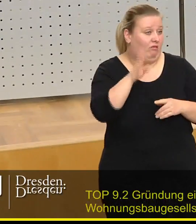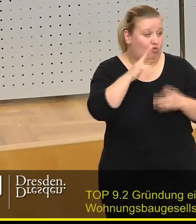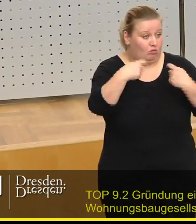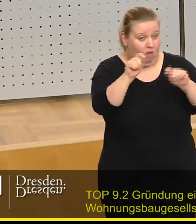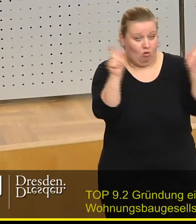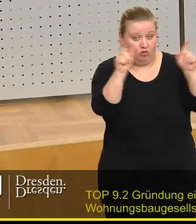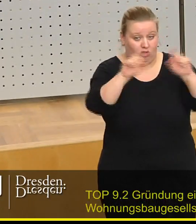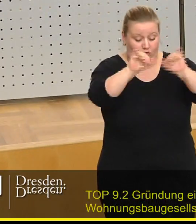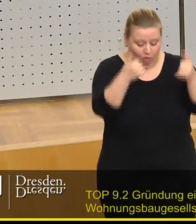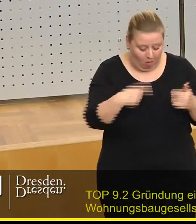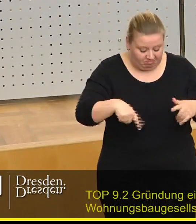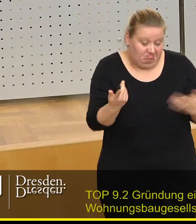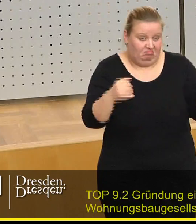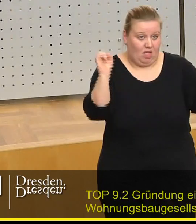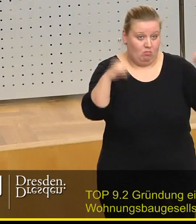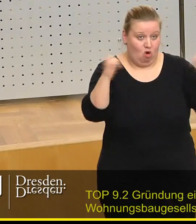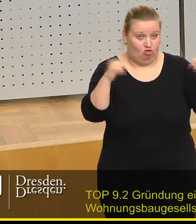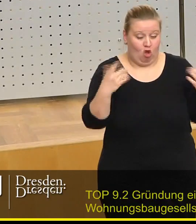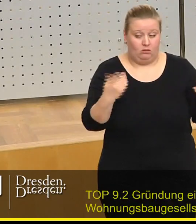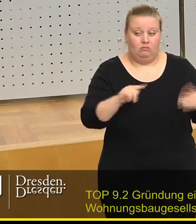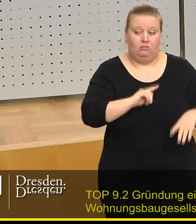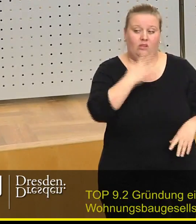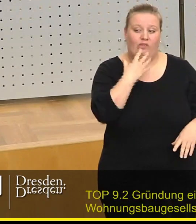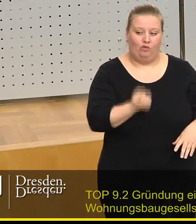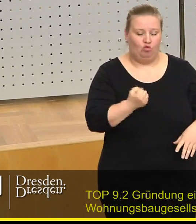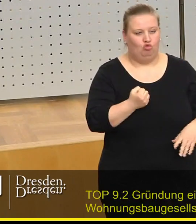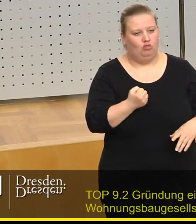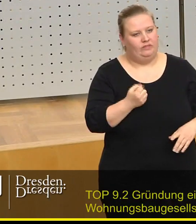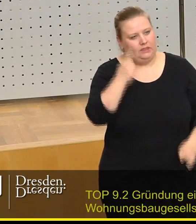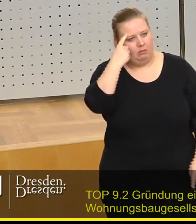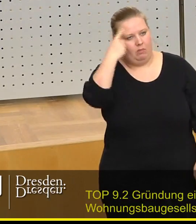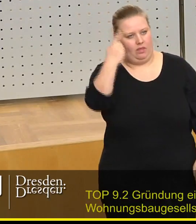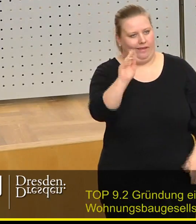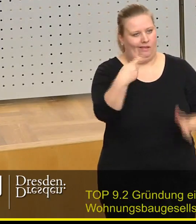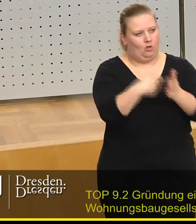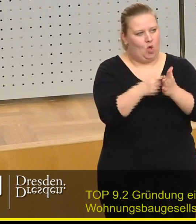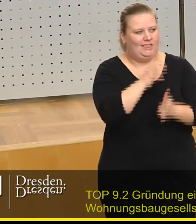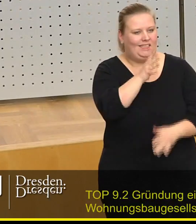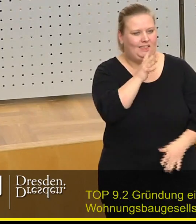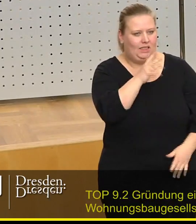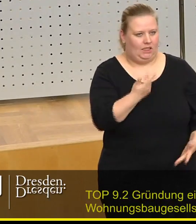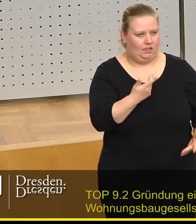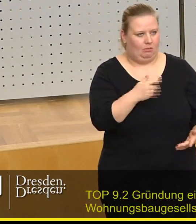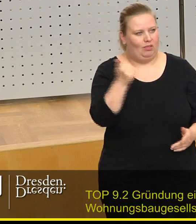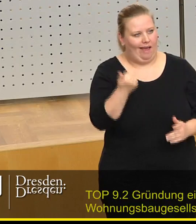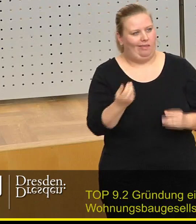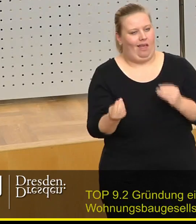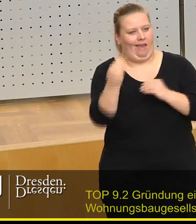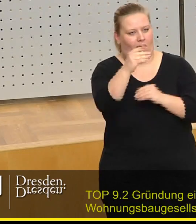anderen Gesellschaftsform doch beschlossen wird, möchten wir unsere Bedenken hinsichtlich der Kostenrisiken mit einem